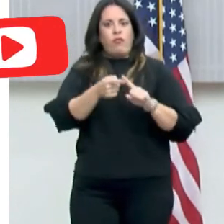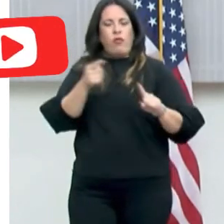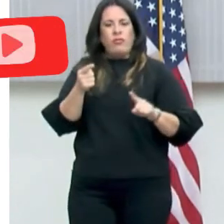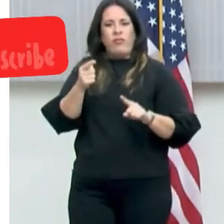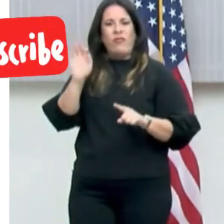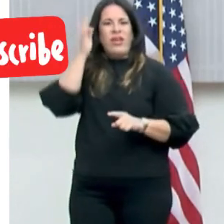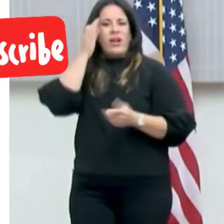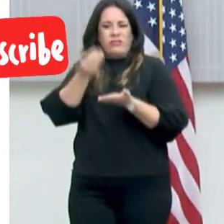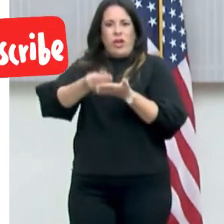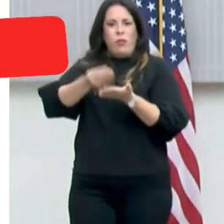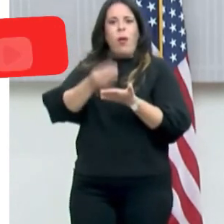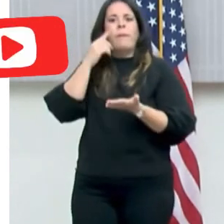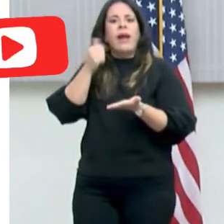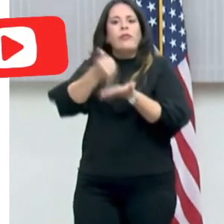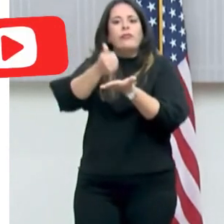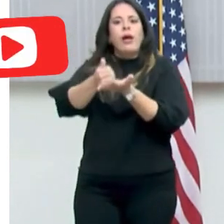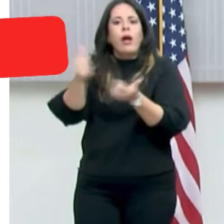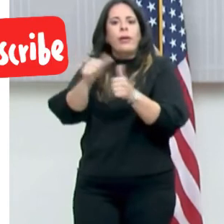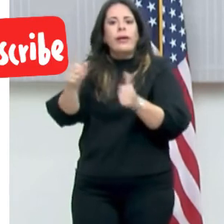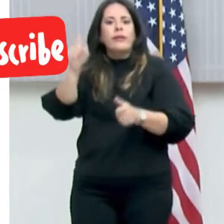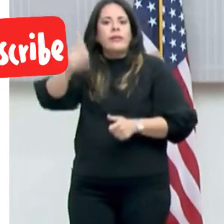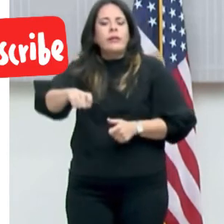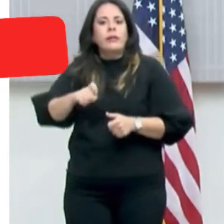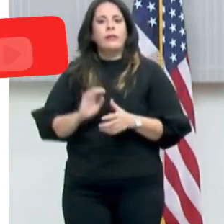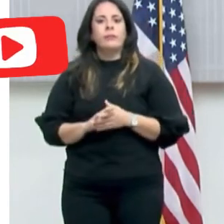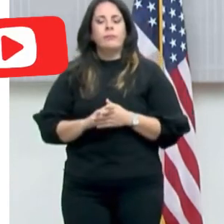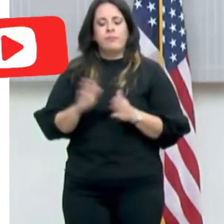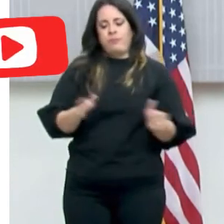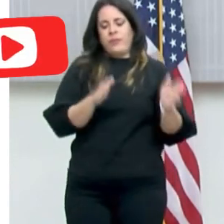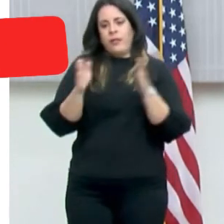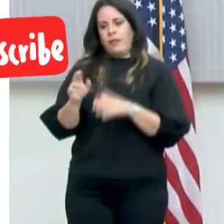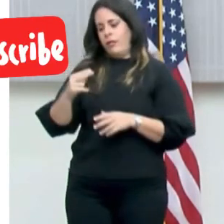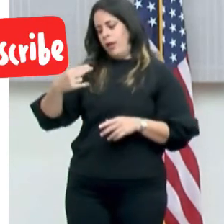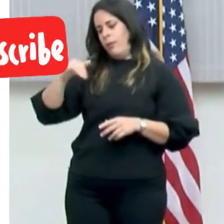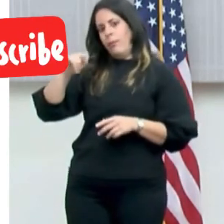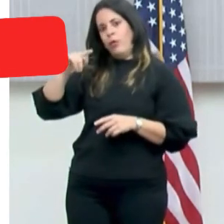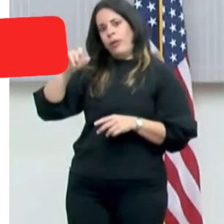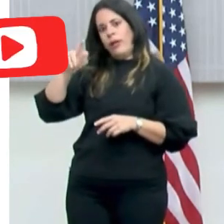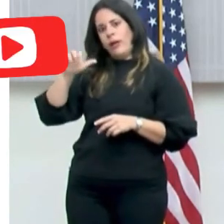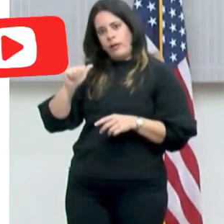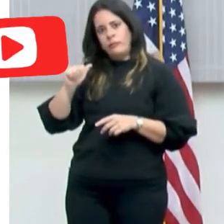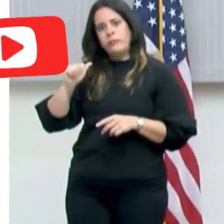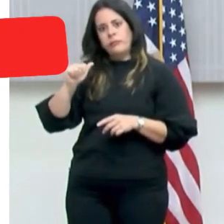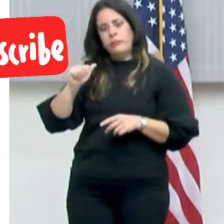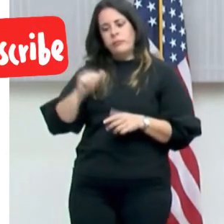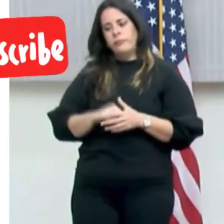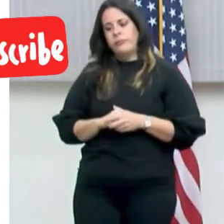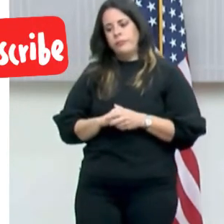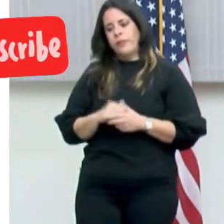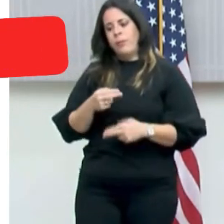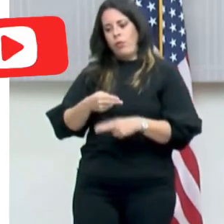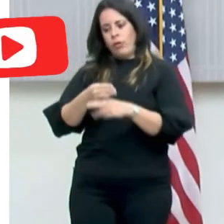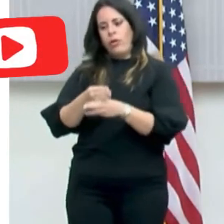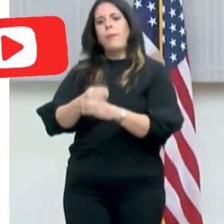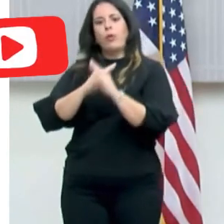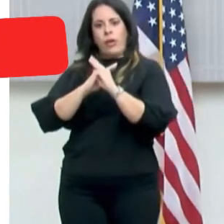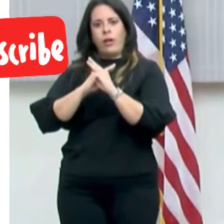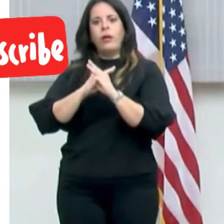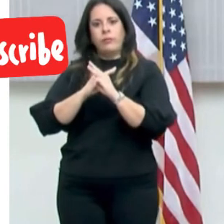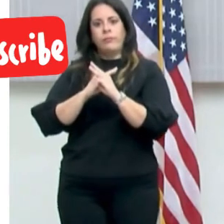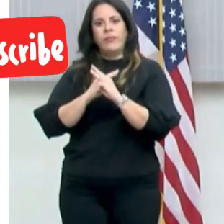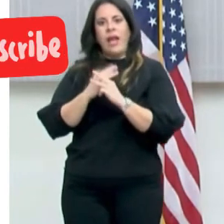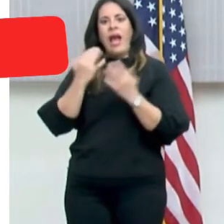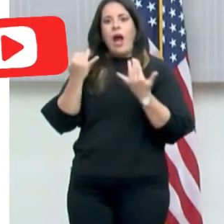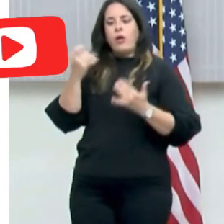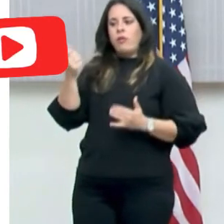federales para asistir a todo el que necesite. En el caso de las hipotecas, pues ahí lo que está ocurriendo es que ahora mismo hay una